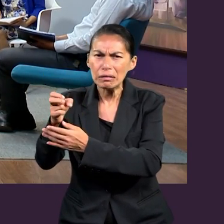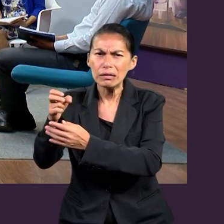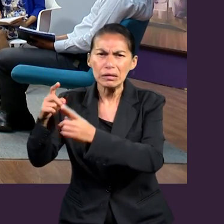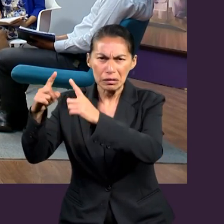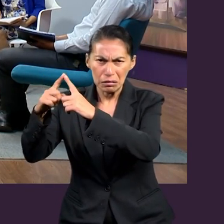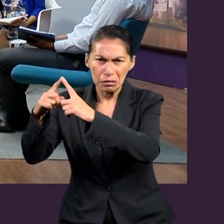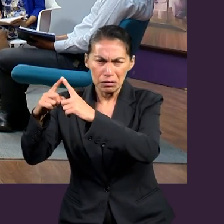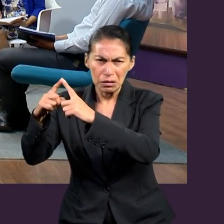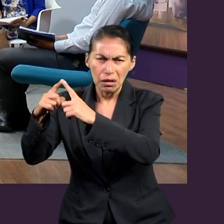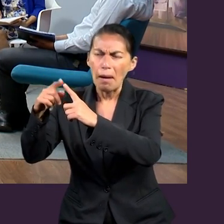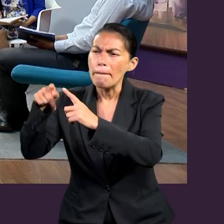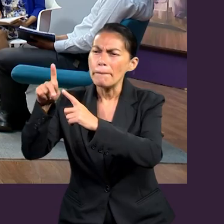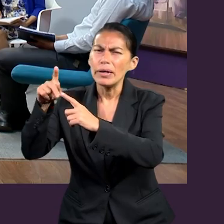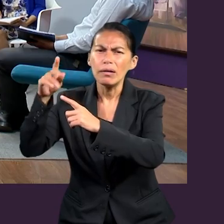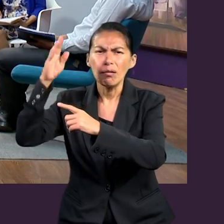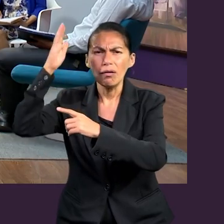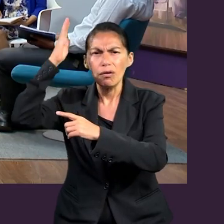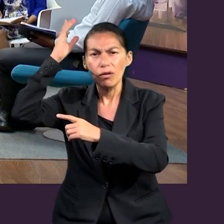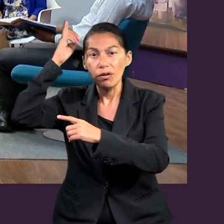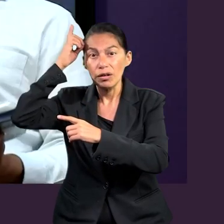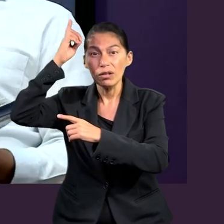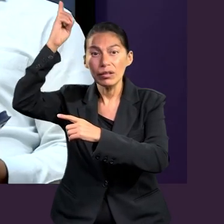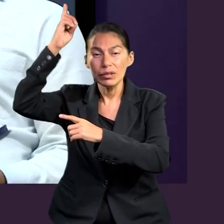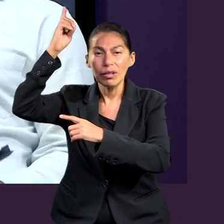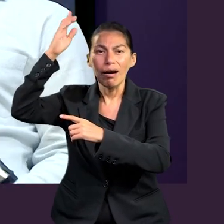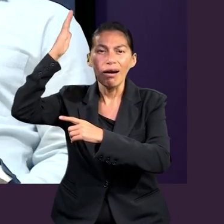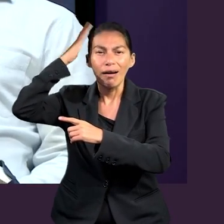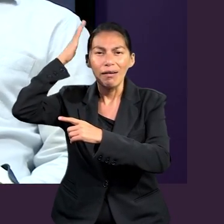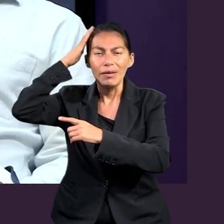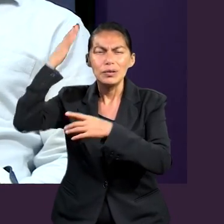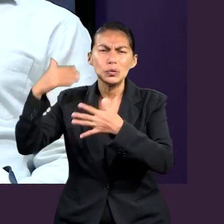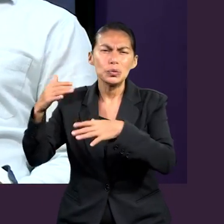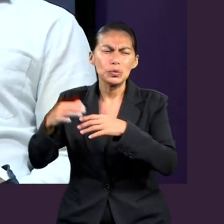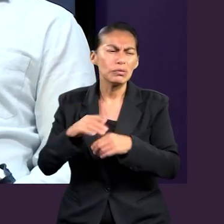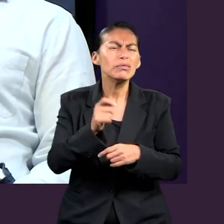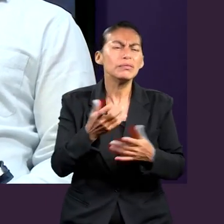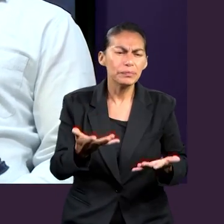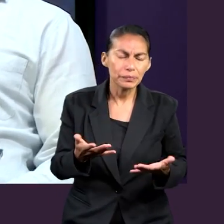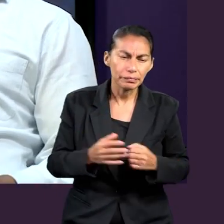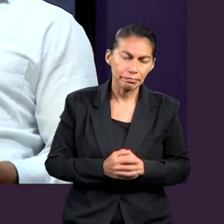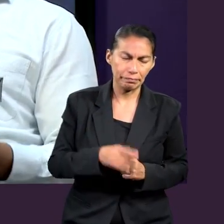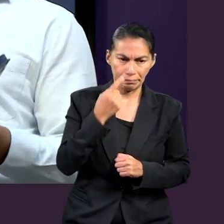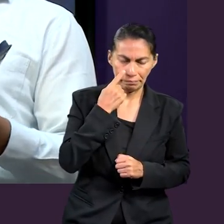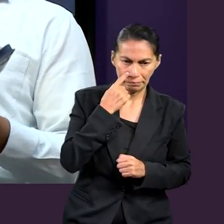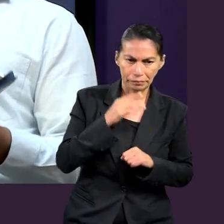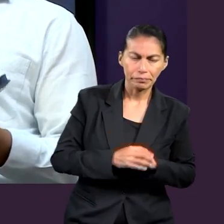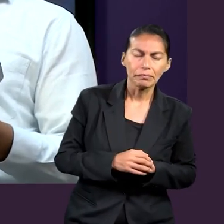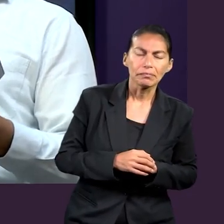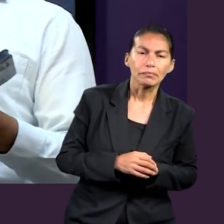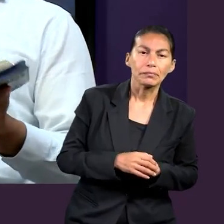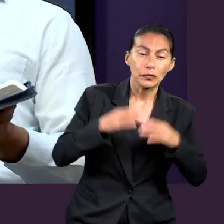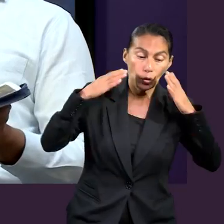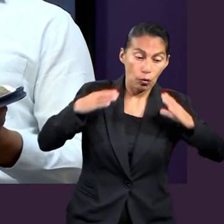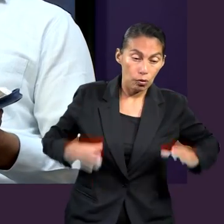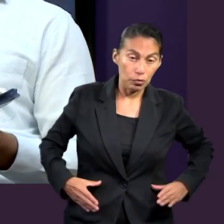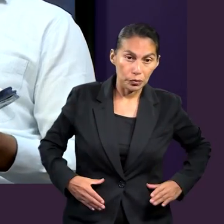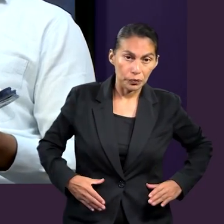Cristo es la cabeza de la iglesia? Claro, pastor. Como usted lo acaba de mencionar, en un cuerpo todas las partes son importantes.